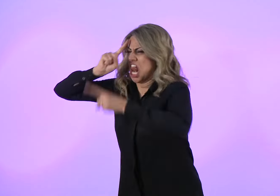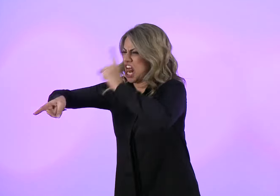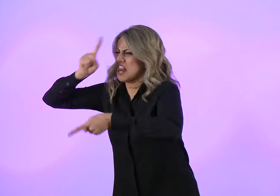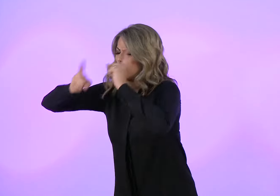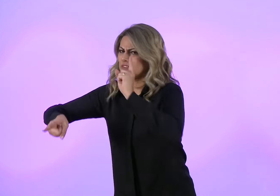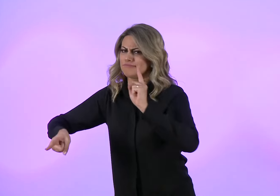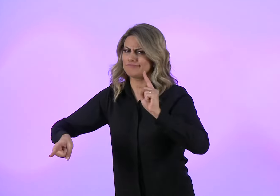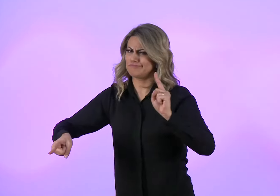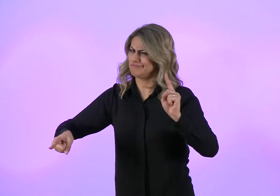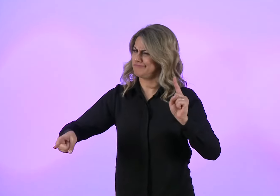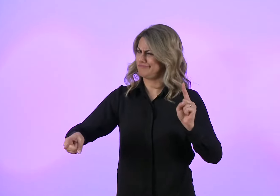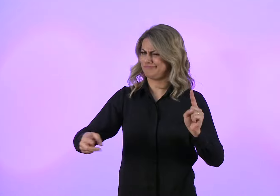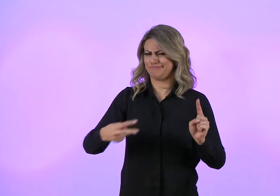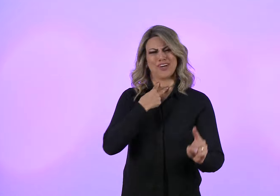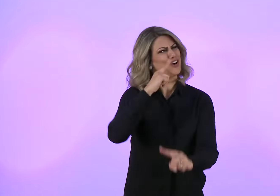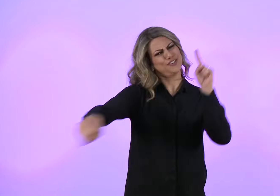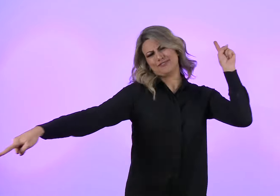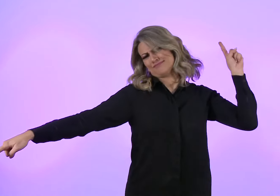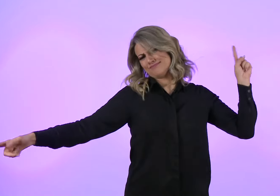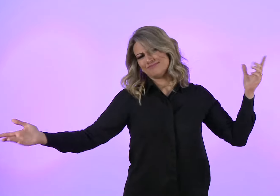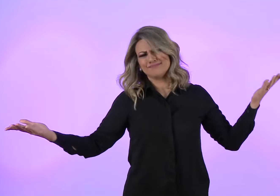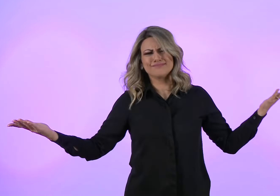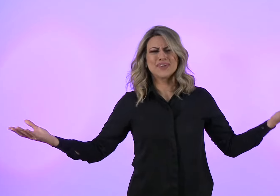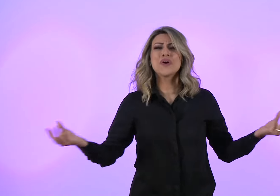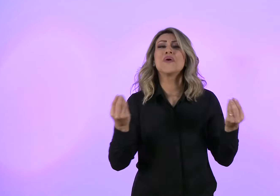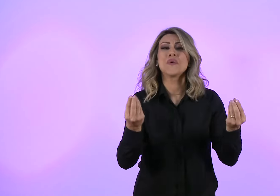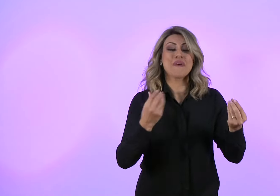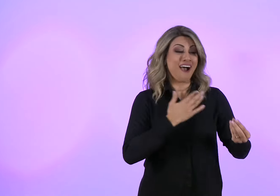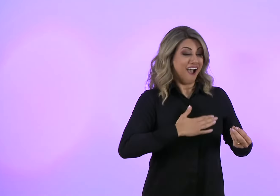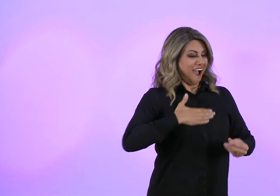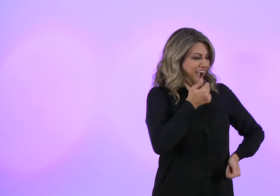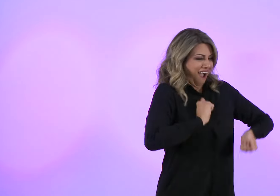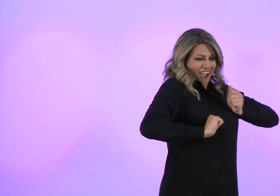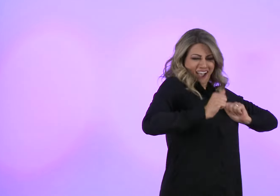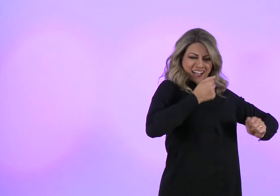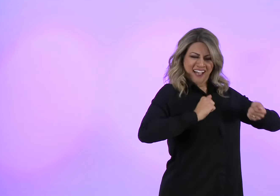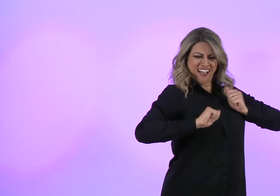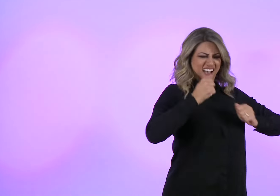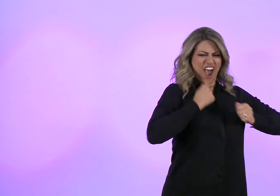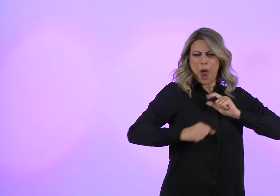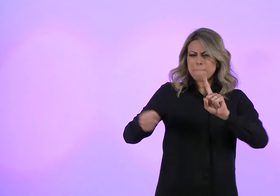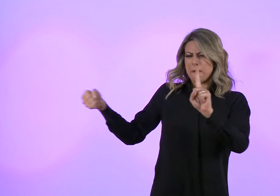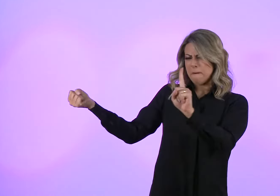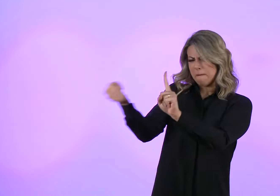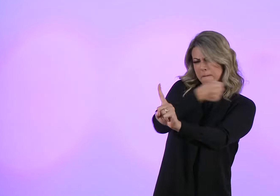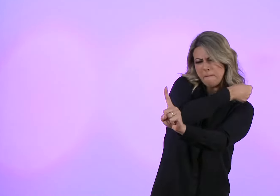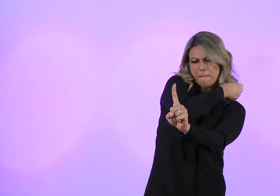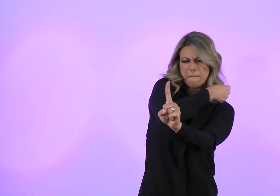Prazer não rima com agressão